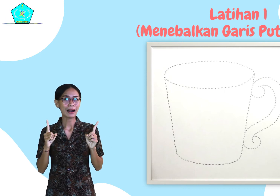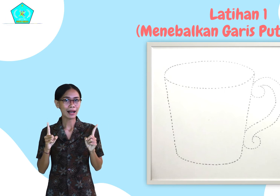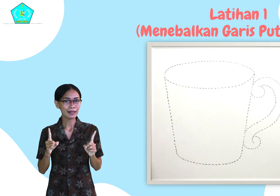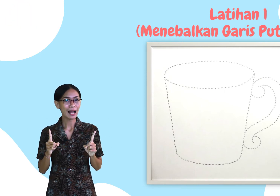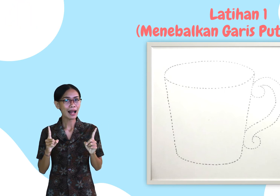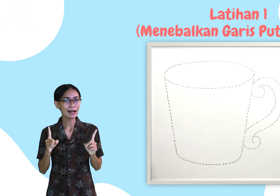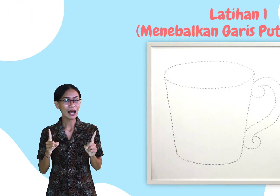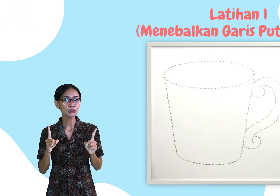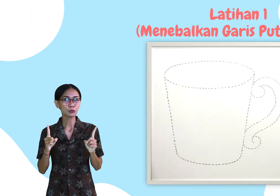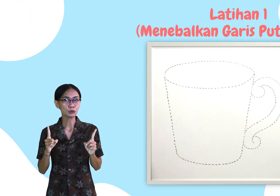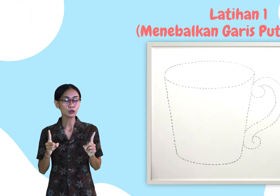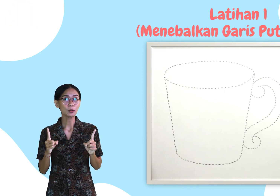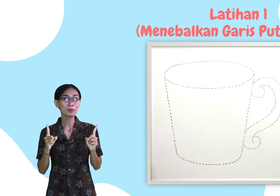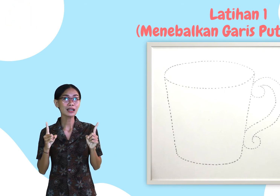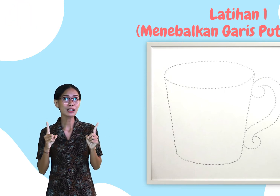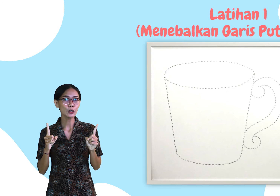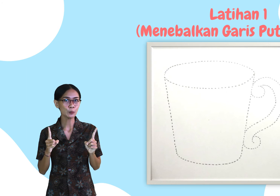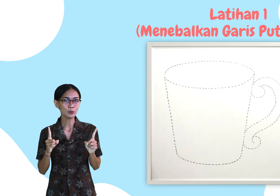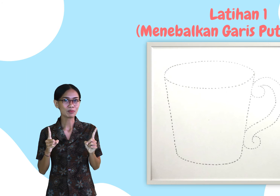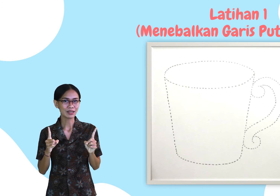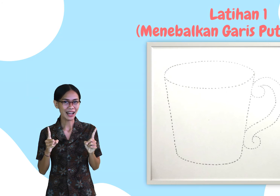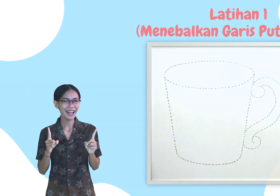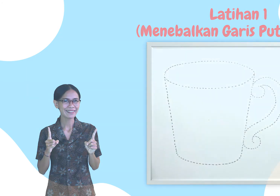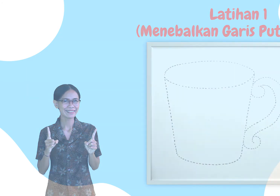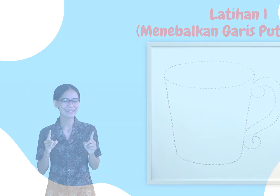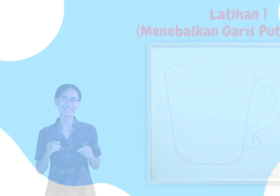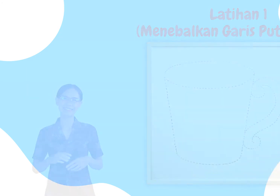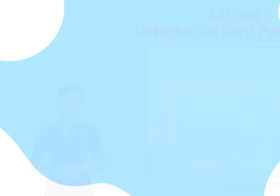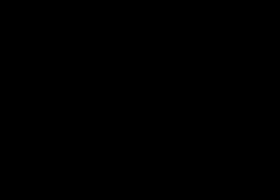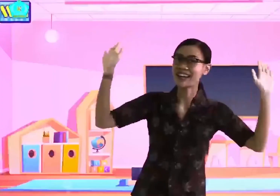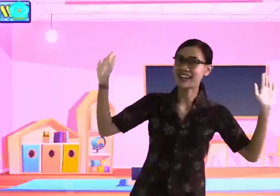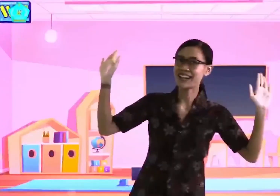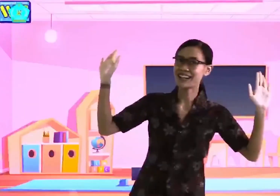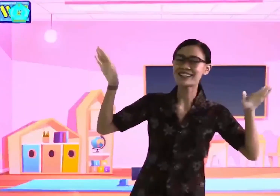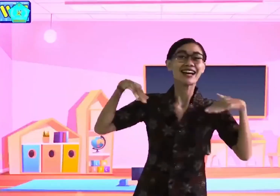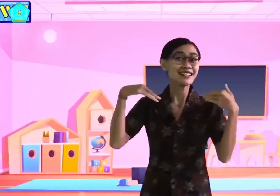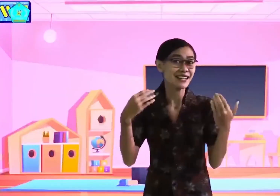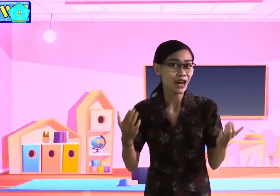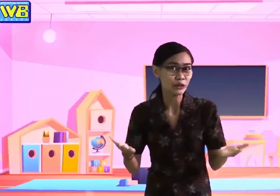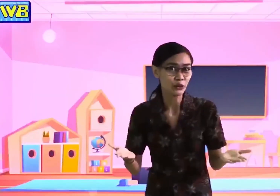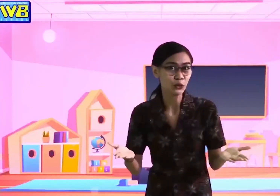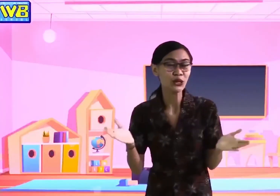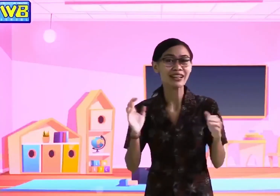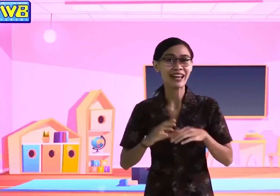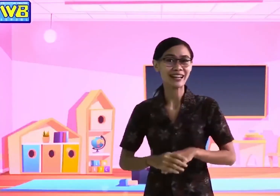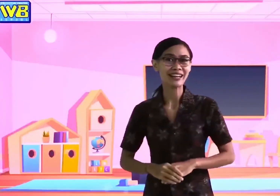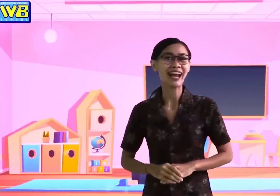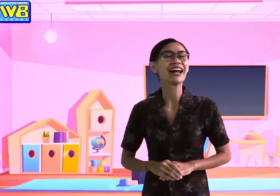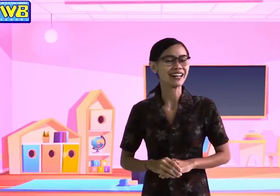pakailah alat untuk minum ya. Minis! Sekian dulu kegiatan kita hari